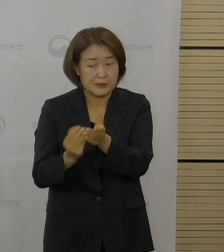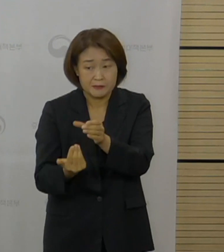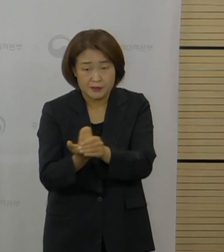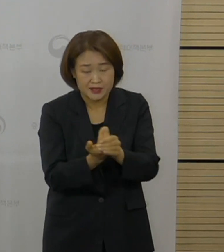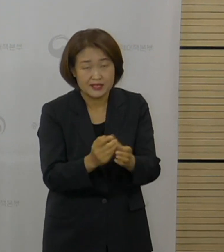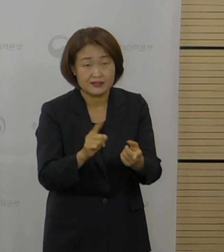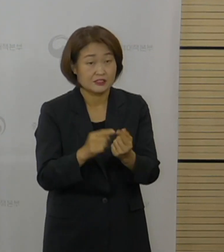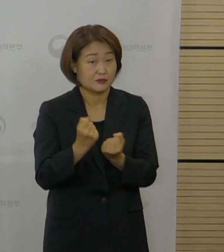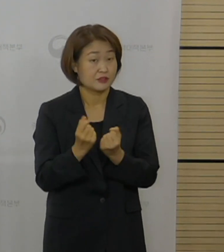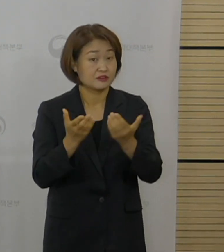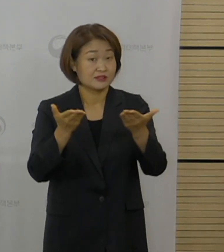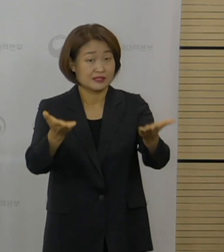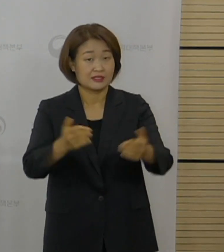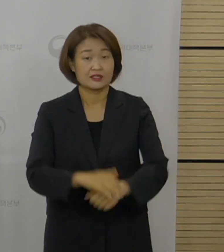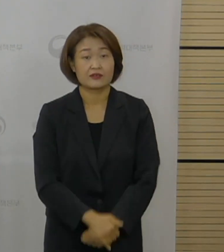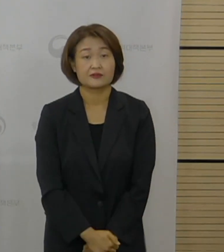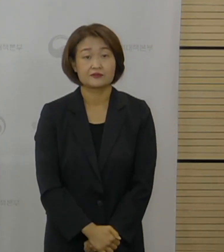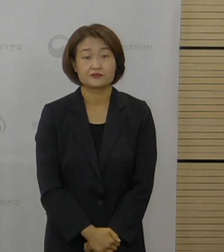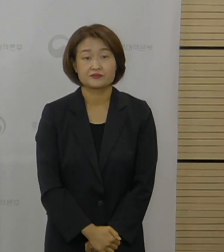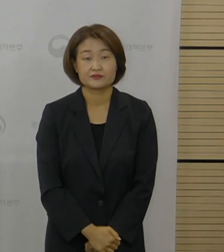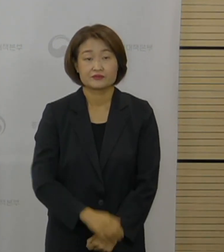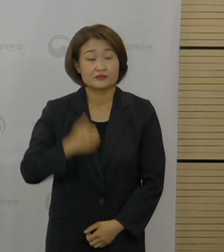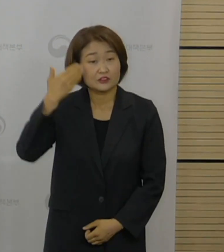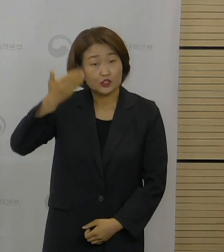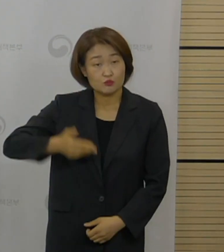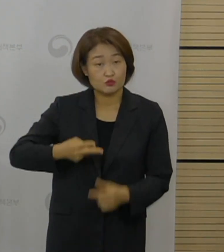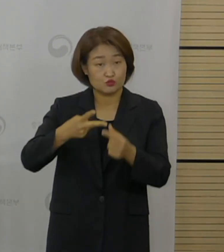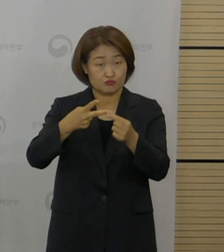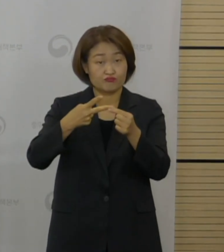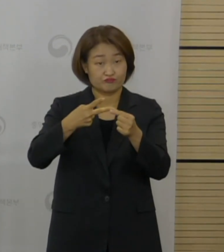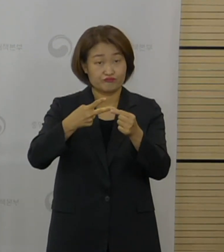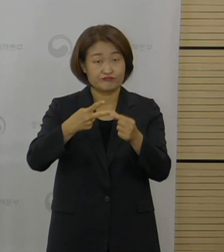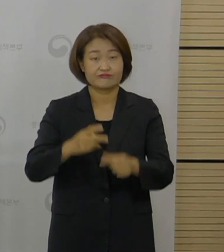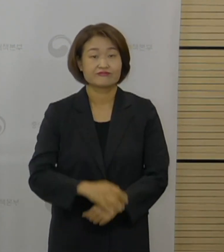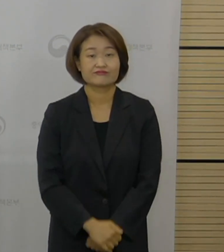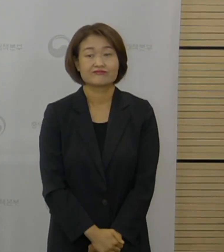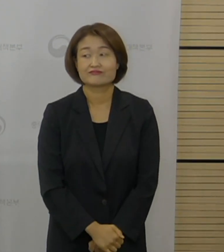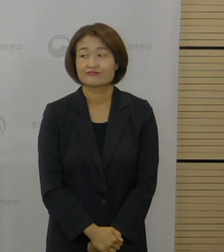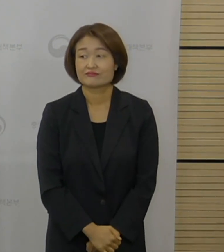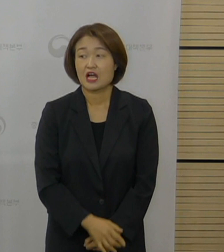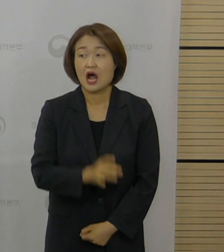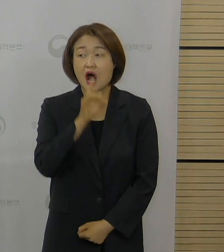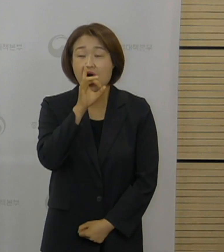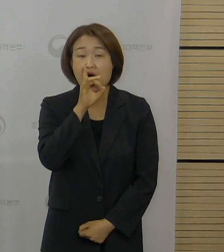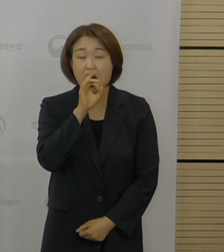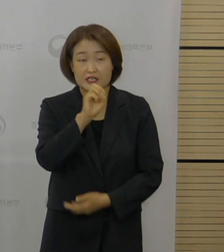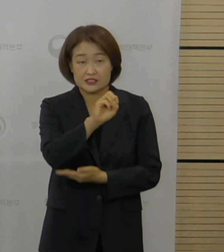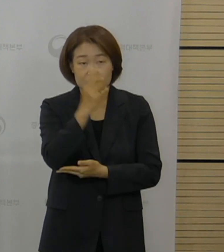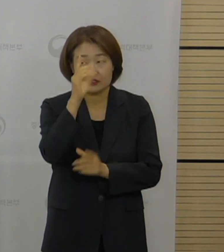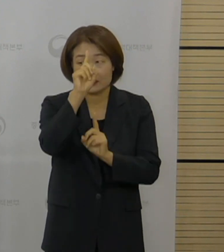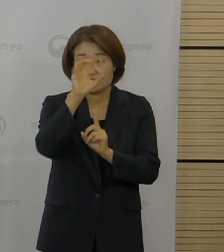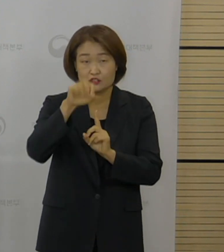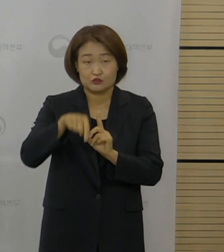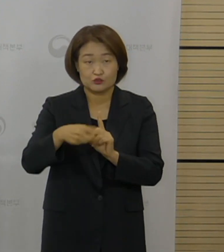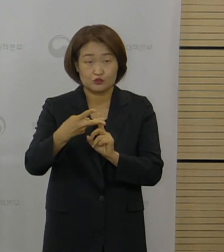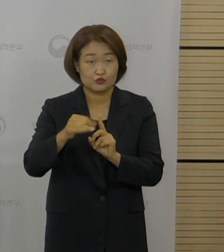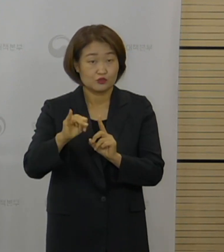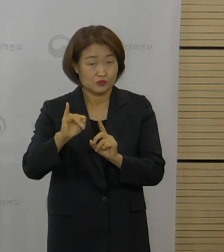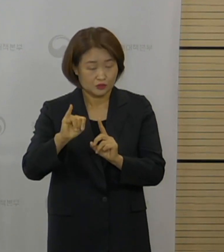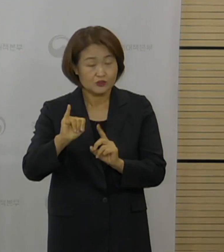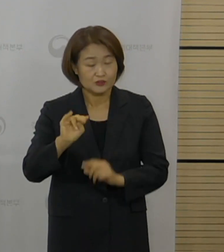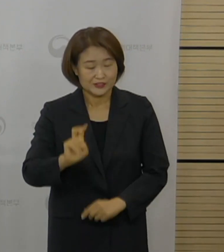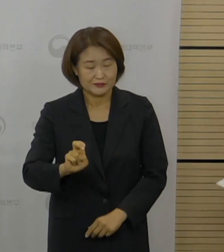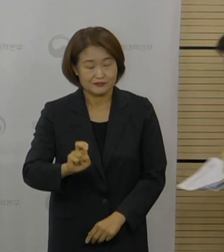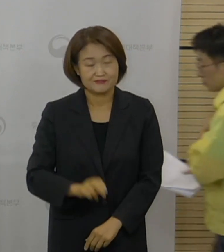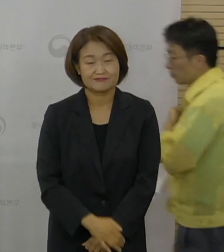현장에서 두 번째로 질문을 주신 중앙일보 이우림 기자님 질문 먼저